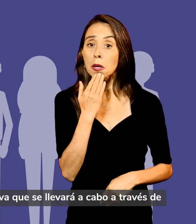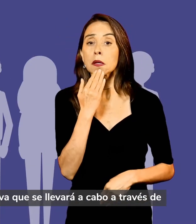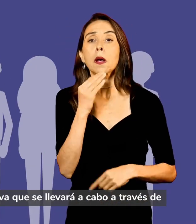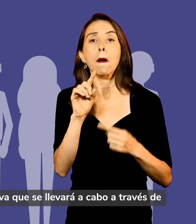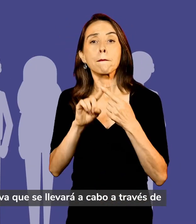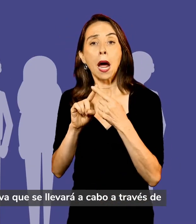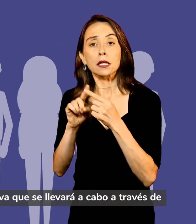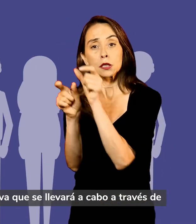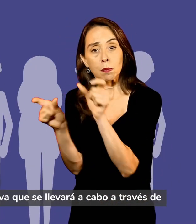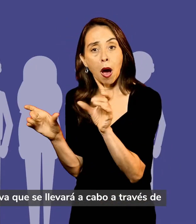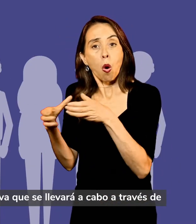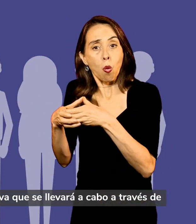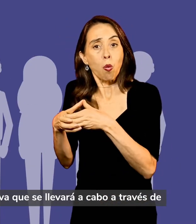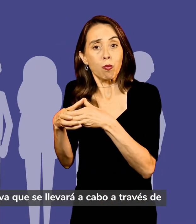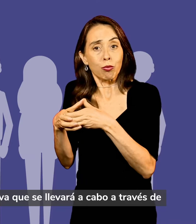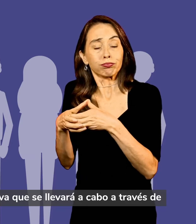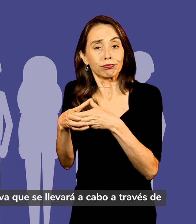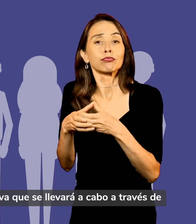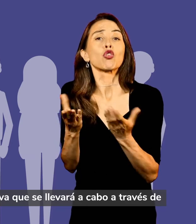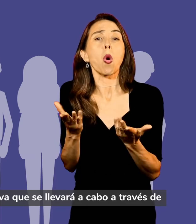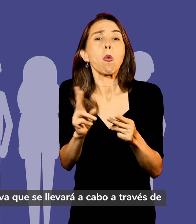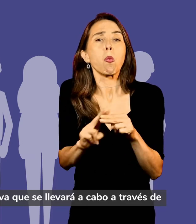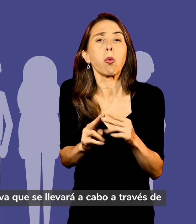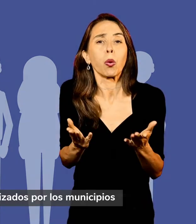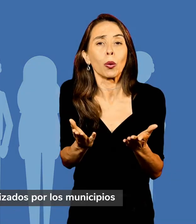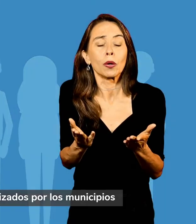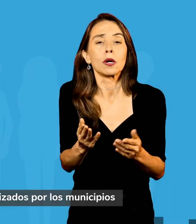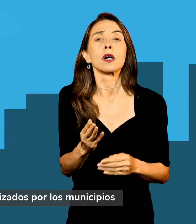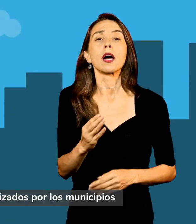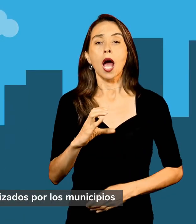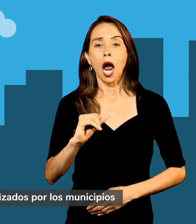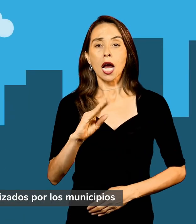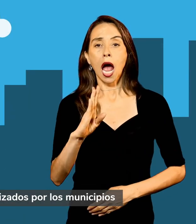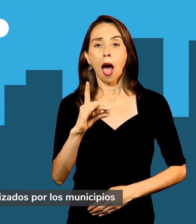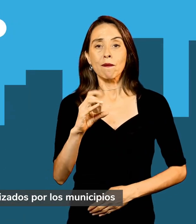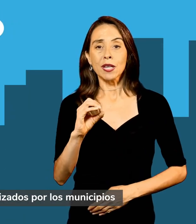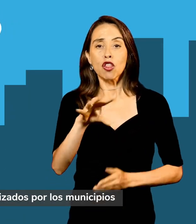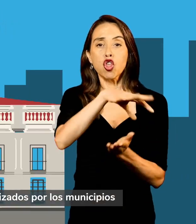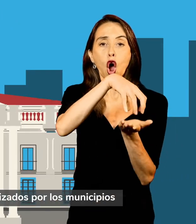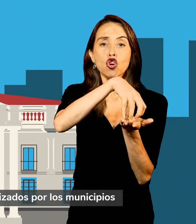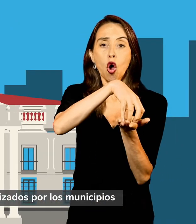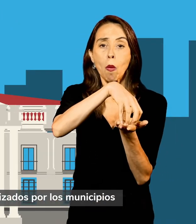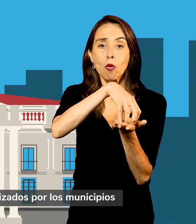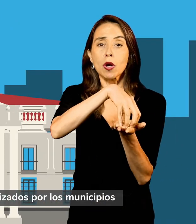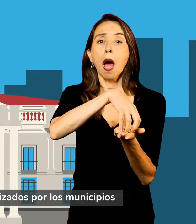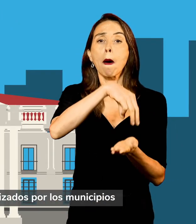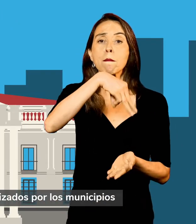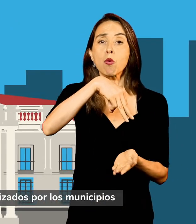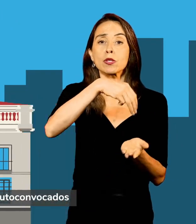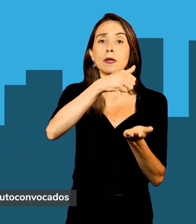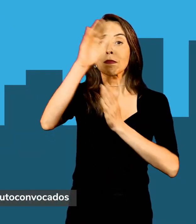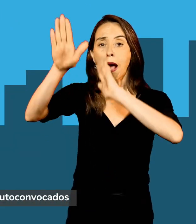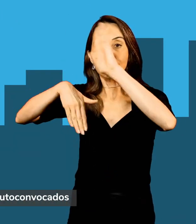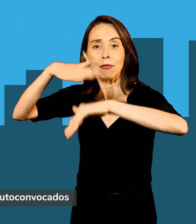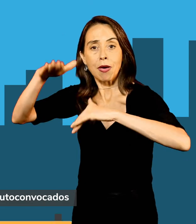colectiva, que se llevará a cabo a través de cabildos comunales organizados por los municipios, los encuentros